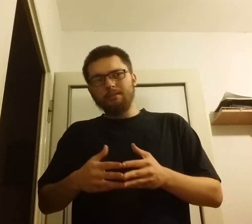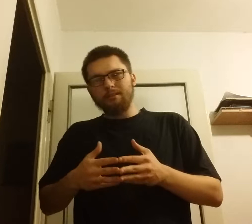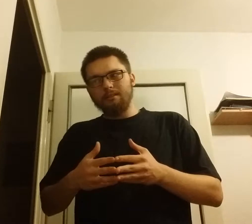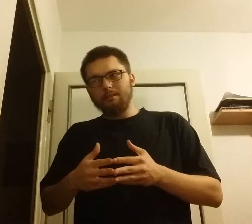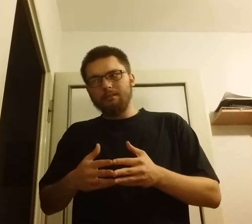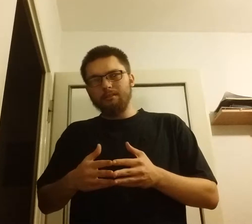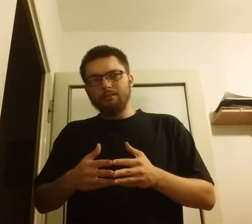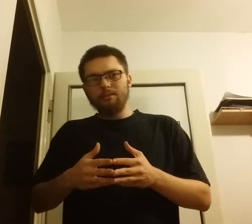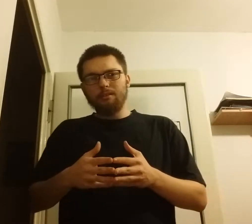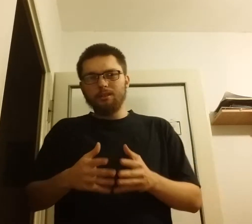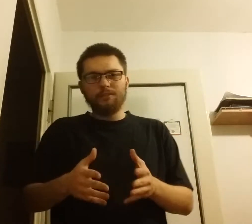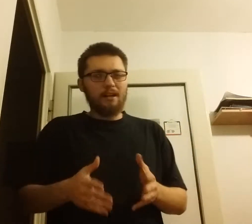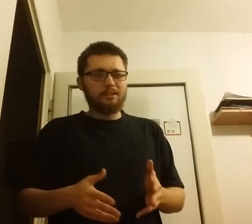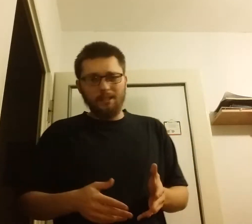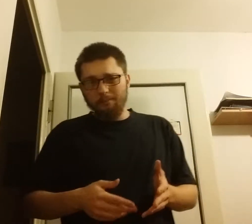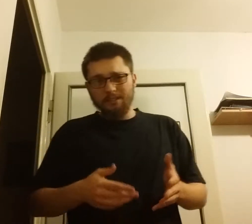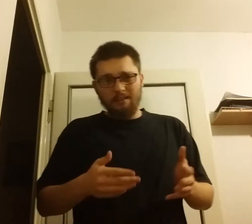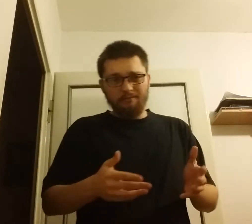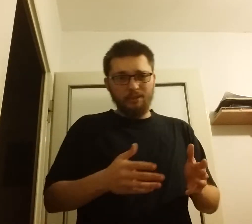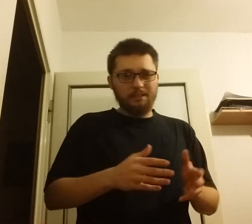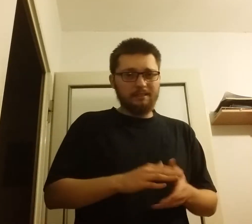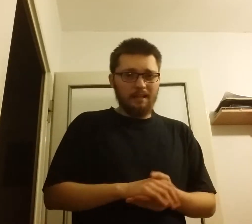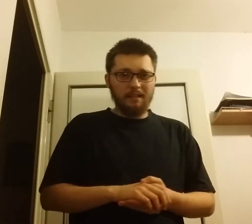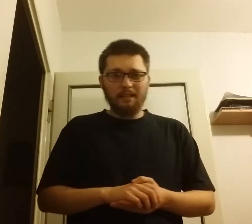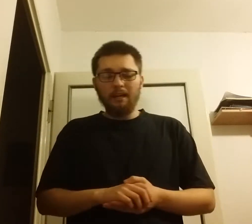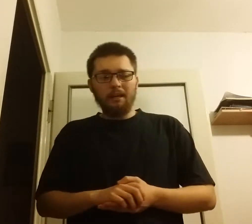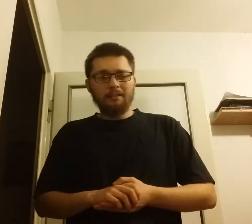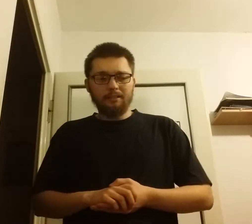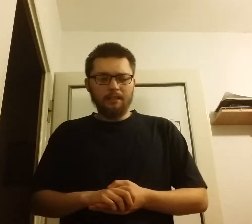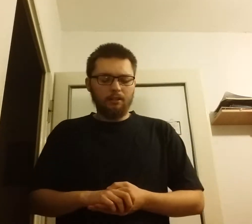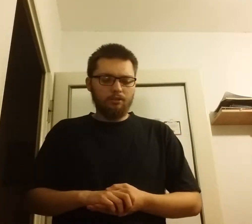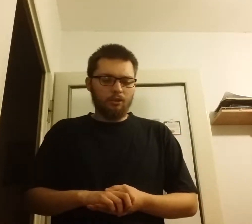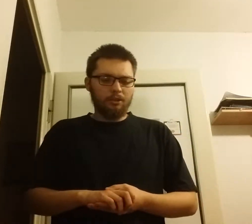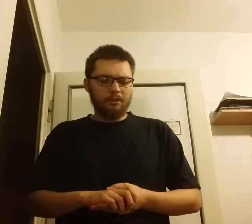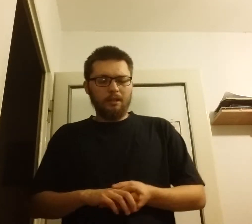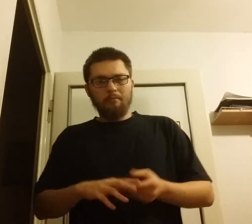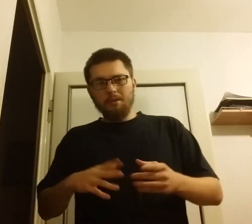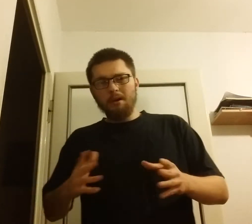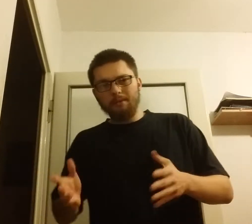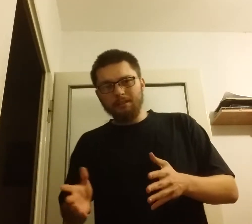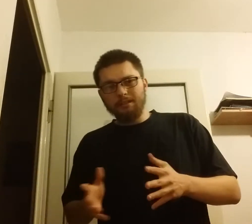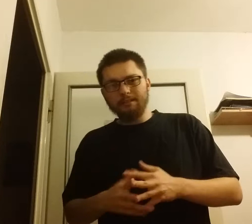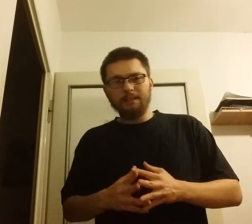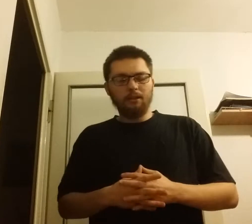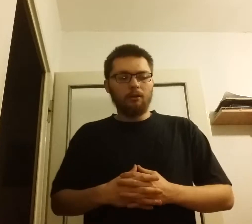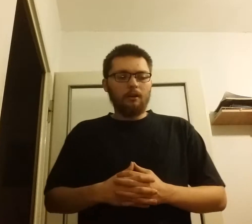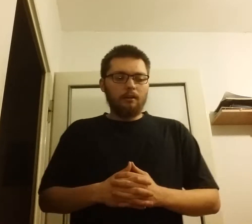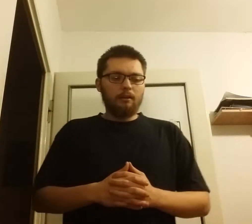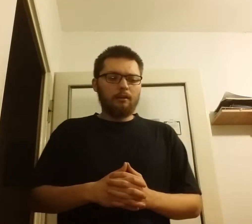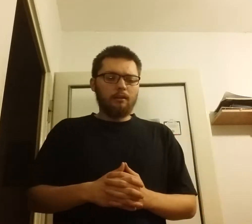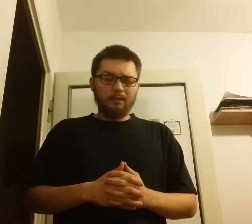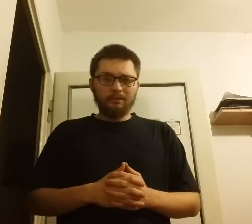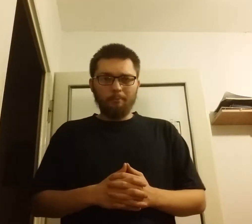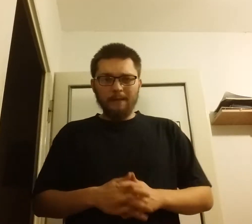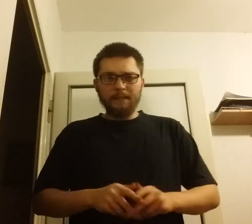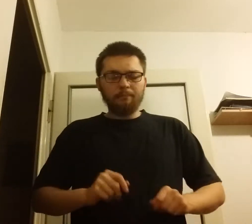4 lipca w Stanach Zjednoczonych, my mamy 11 listopada.